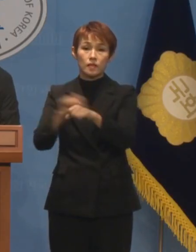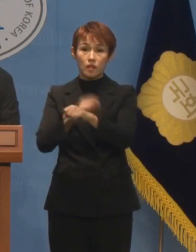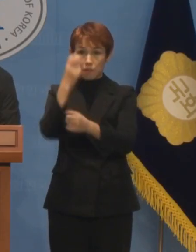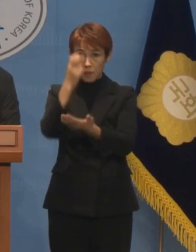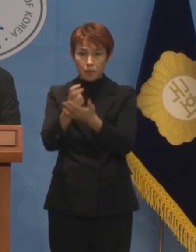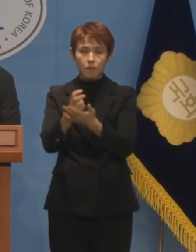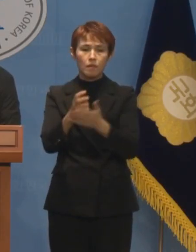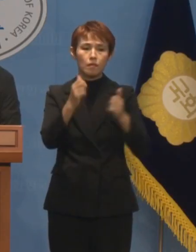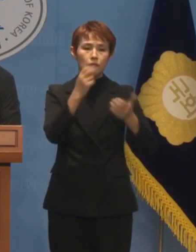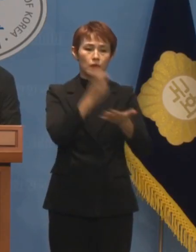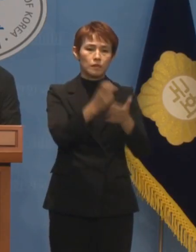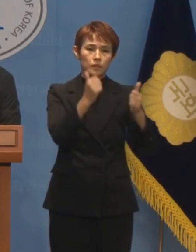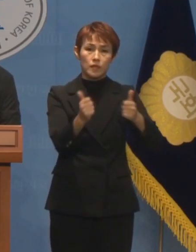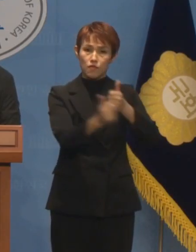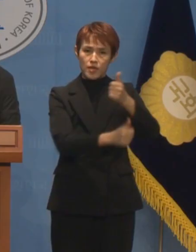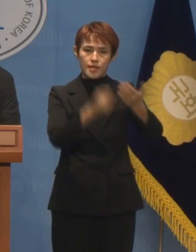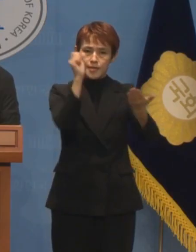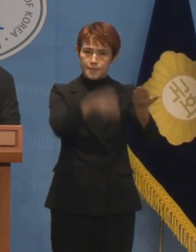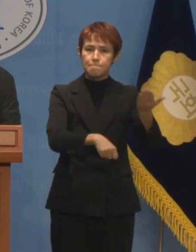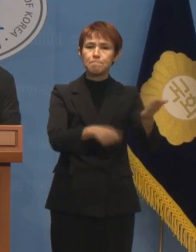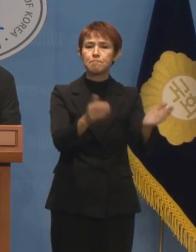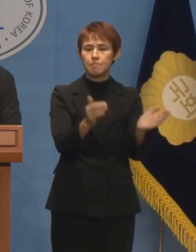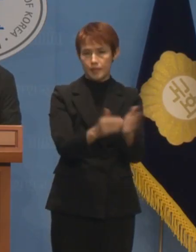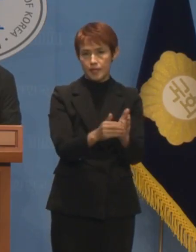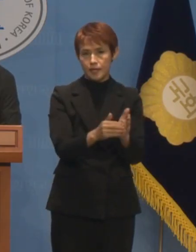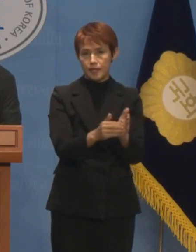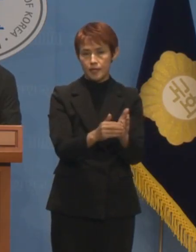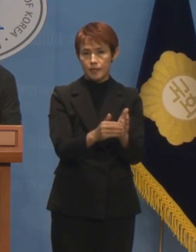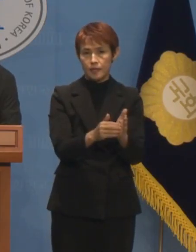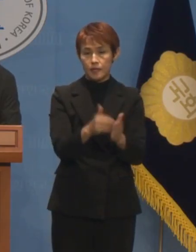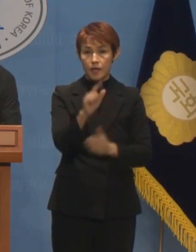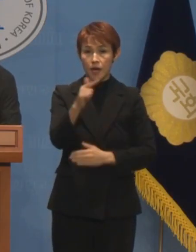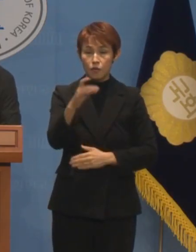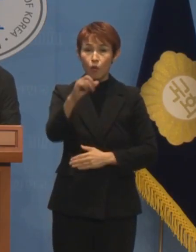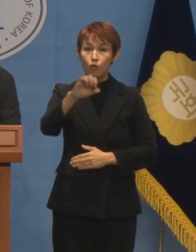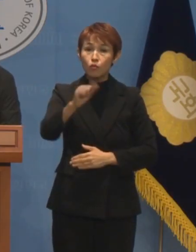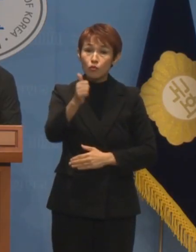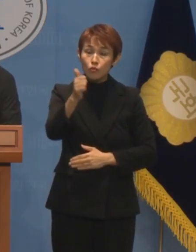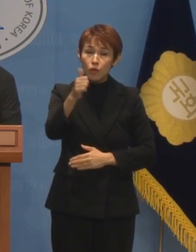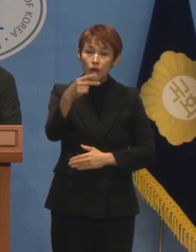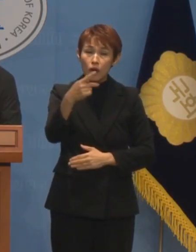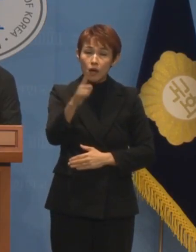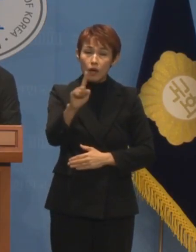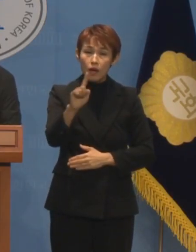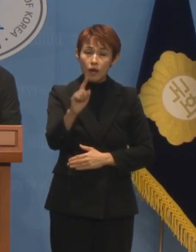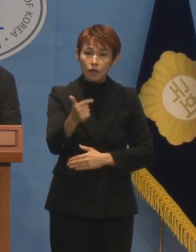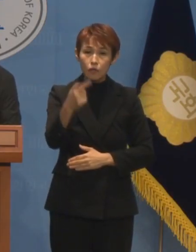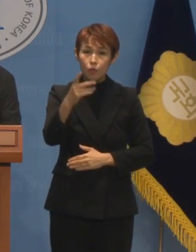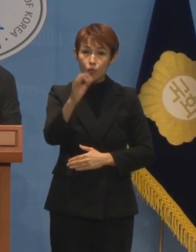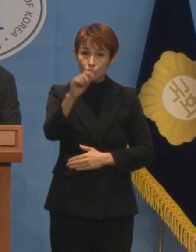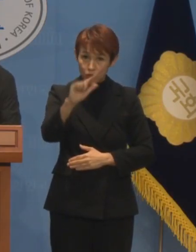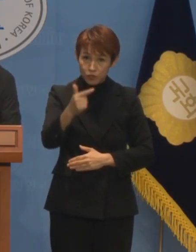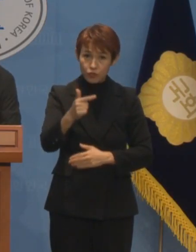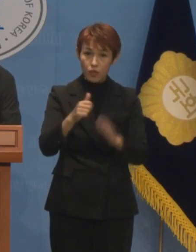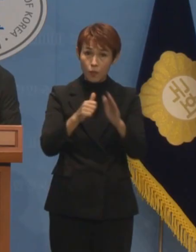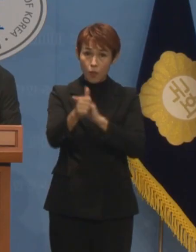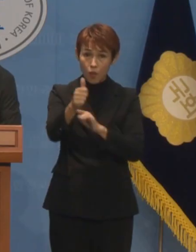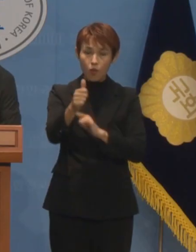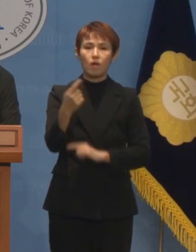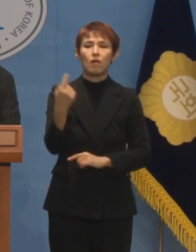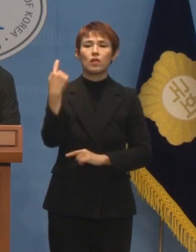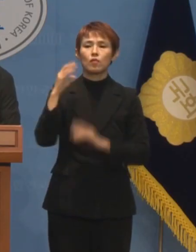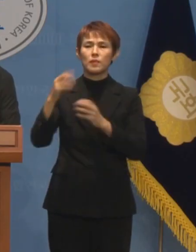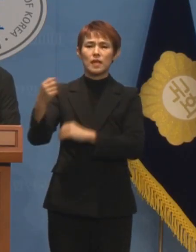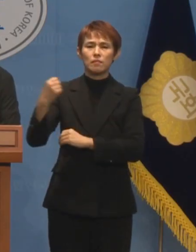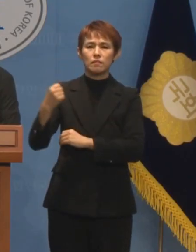국회 법사위 소위를 통과했습니다. 한동훈 국민의힘 대표도 엊그제 국민의힘은 정치 부로커